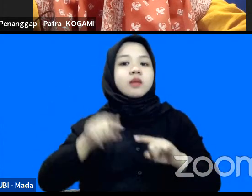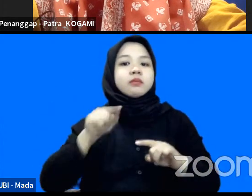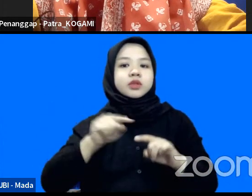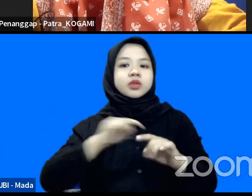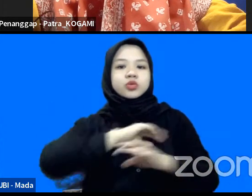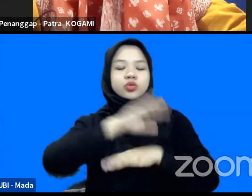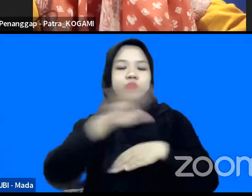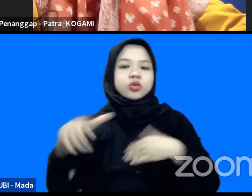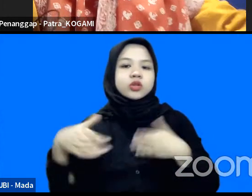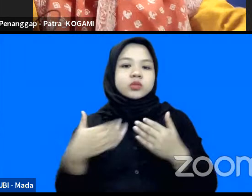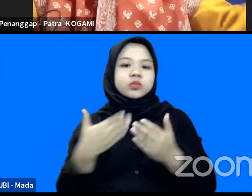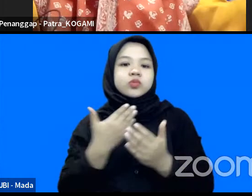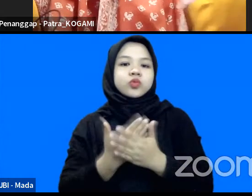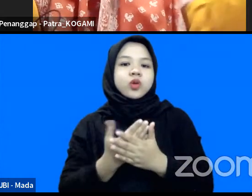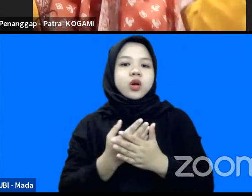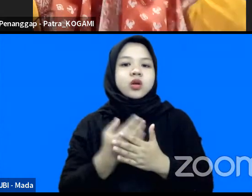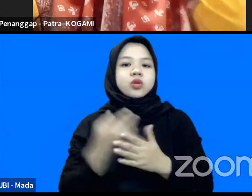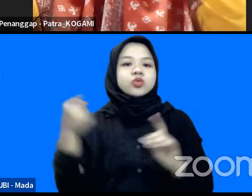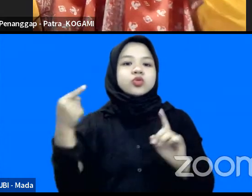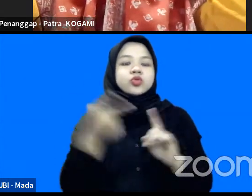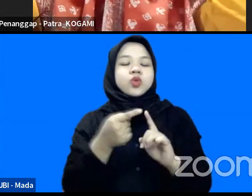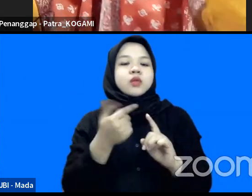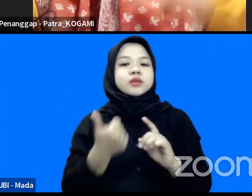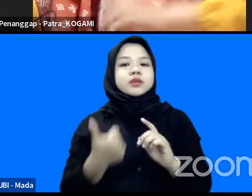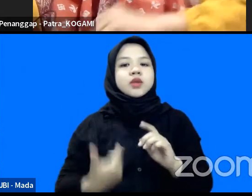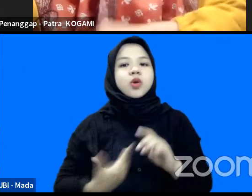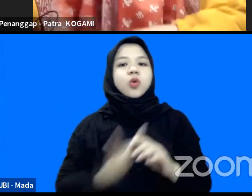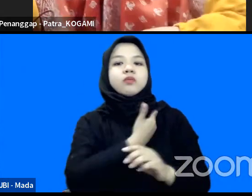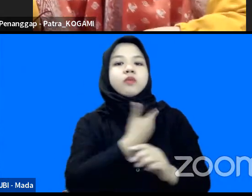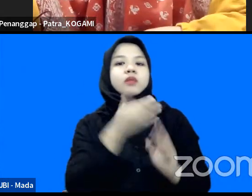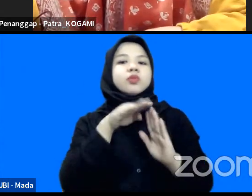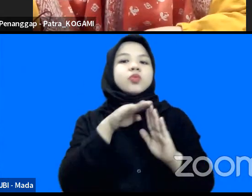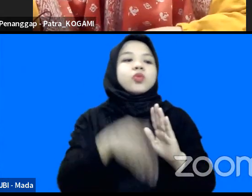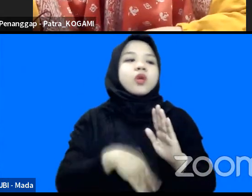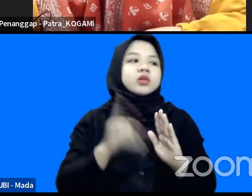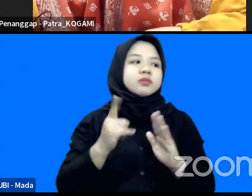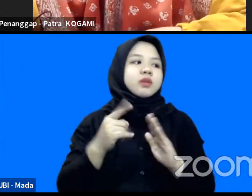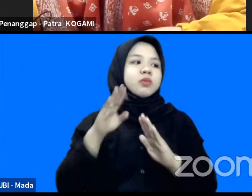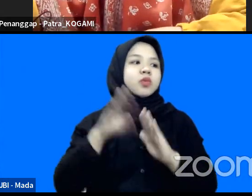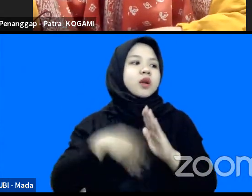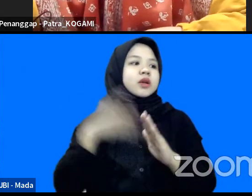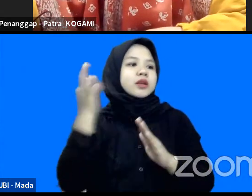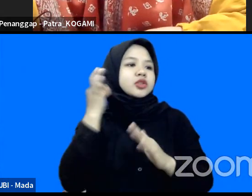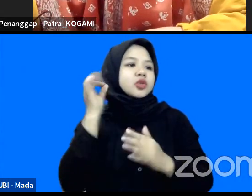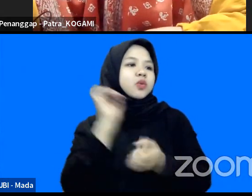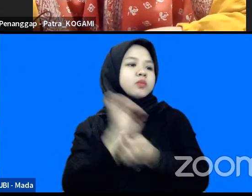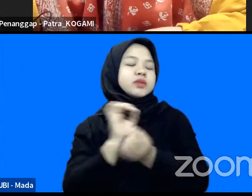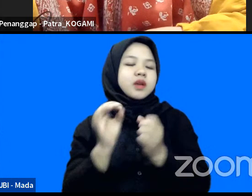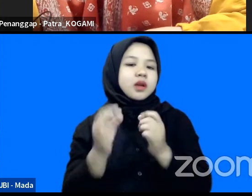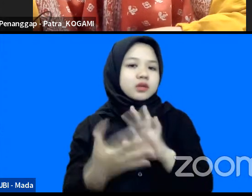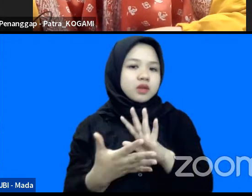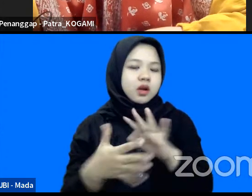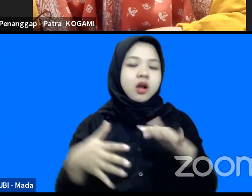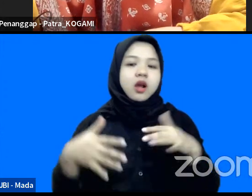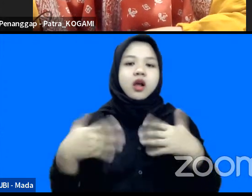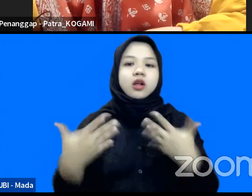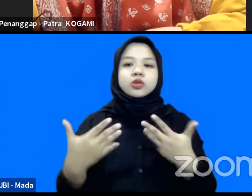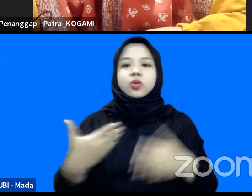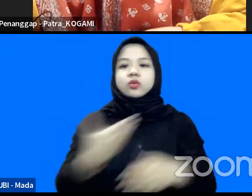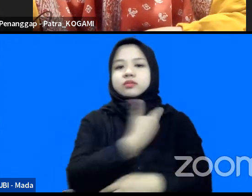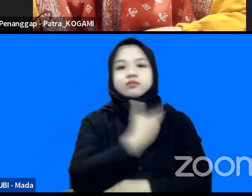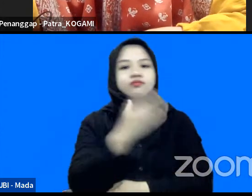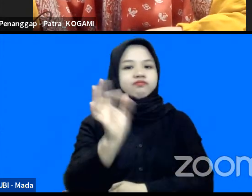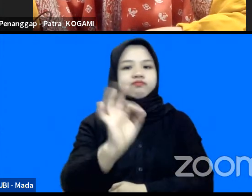untuk mengurangi korban jiwa terkait dengan pengurangan risiko bencana atau zero victim itu